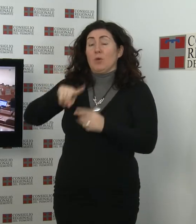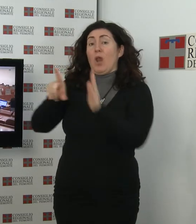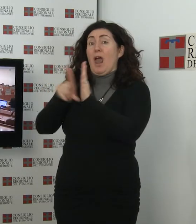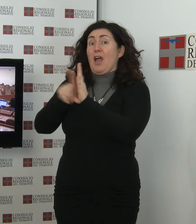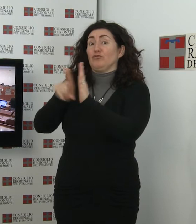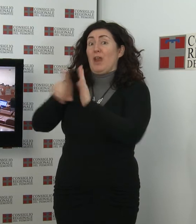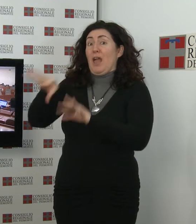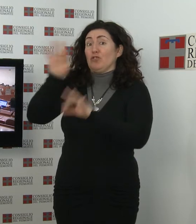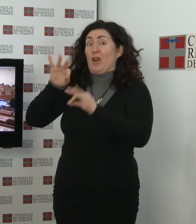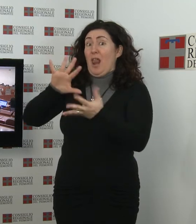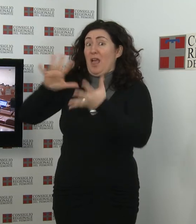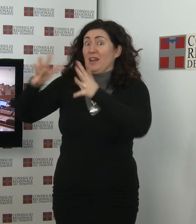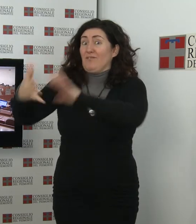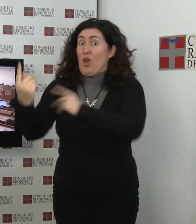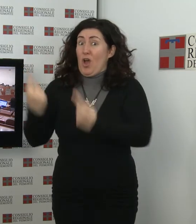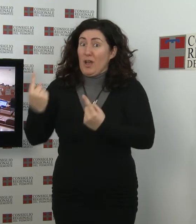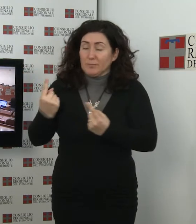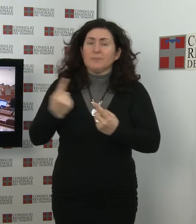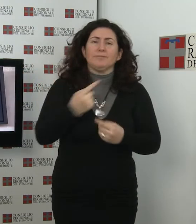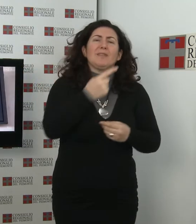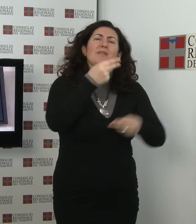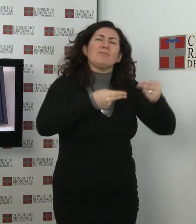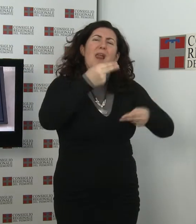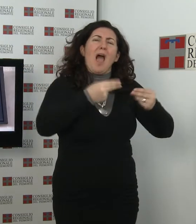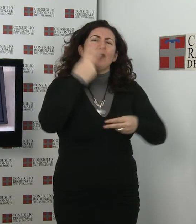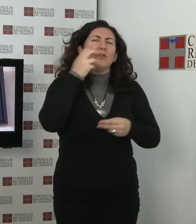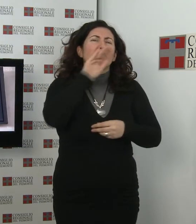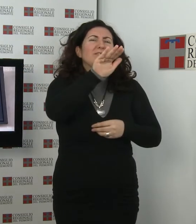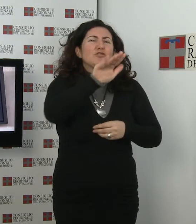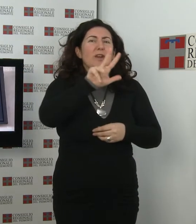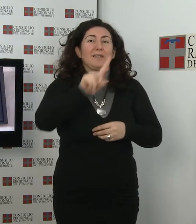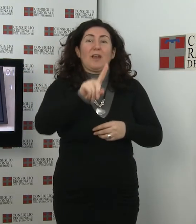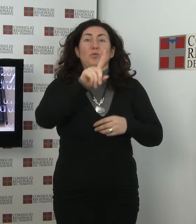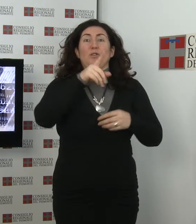per l'approvazione del bilancio di previsione, considerata la scadenza del 31 gennaio, dell'esercizio provvisorio.